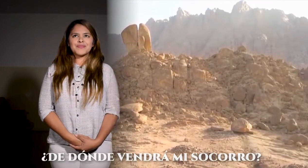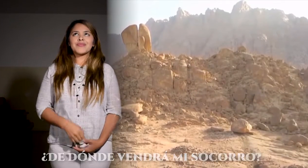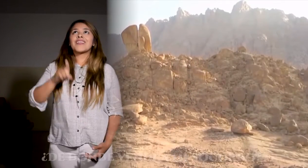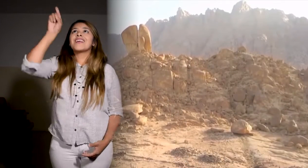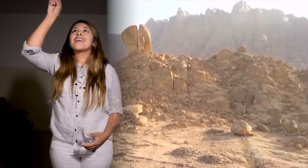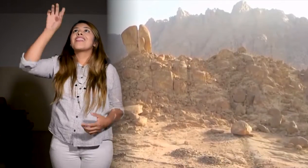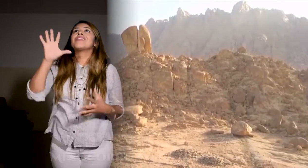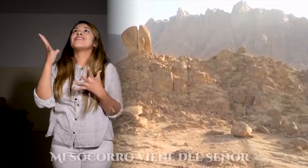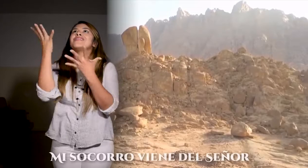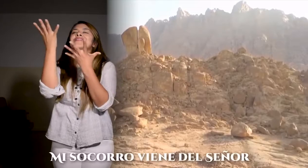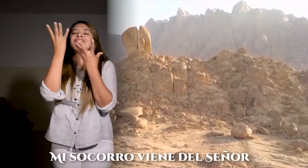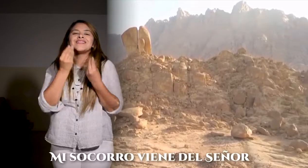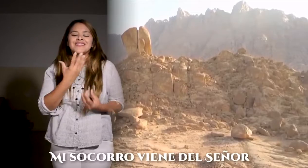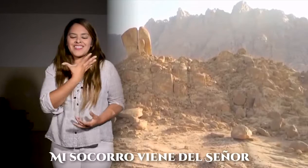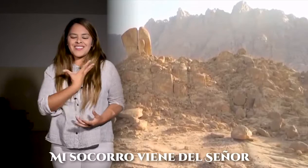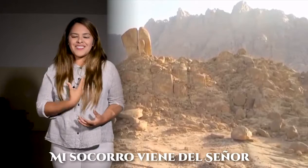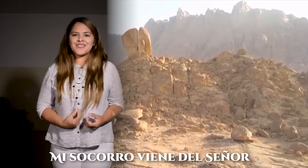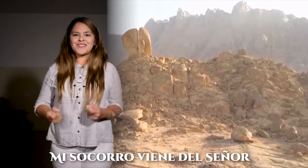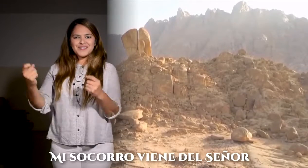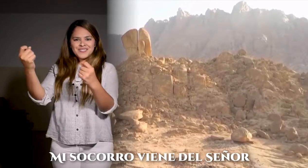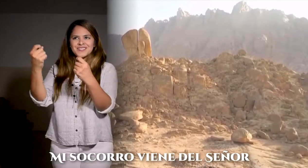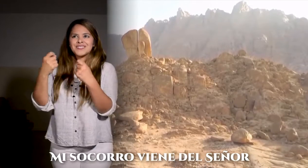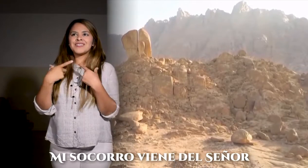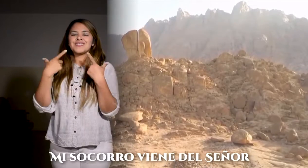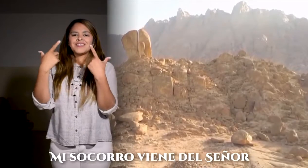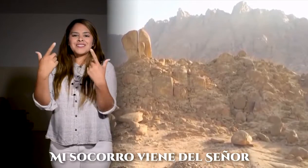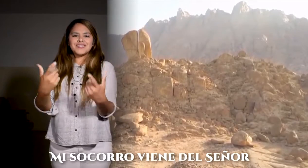mi socorro viene del Señor